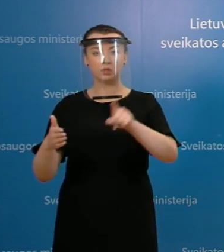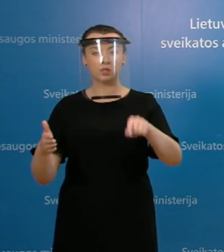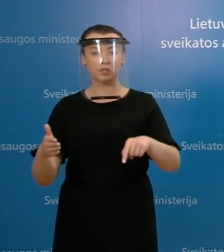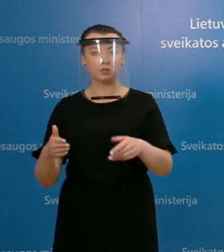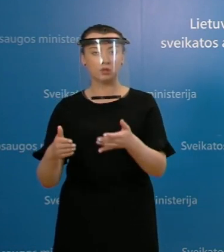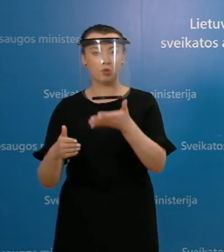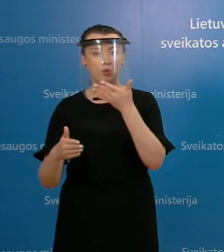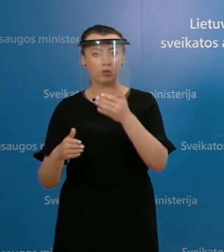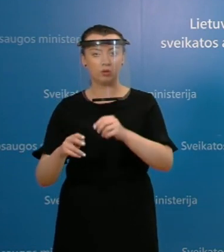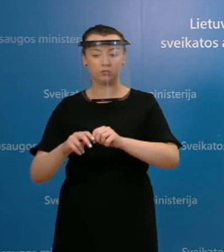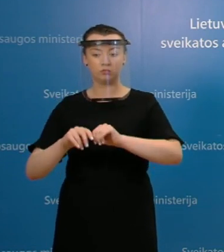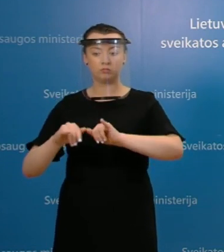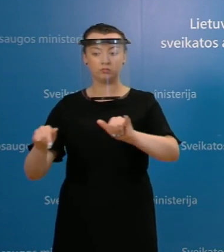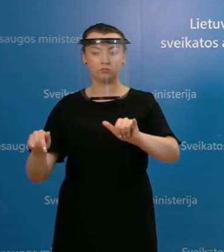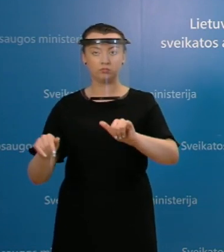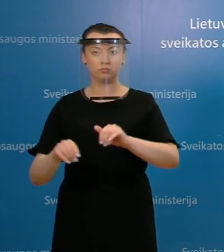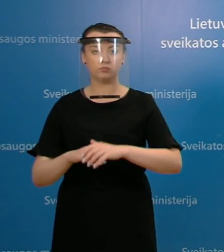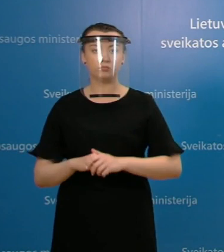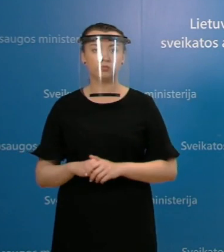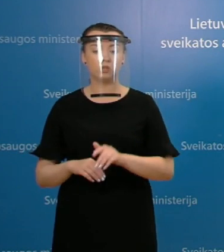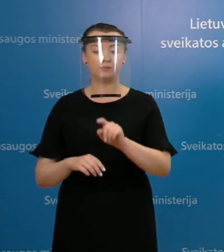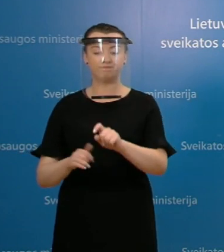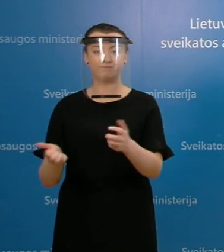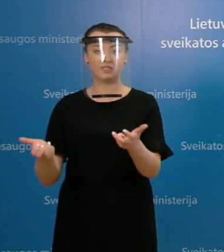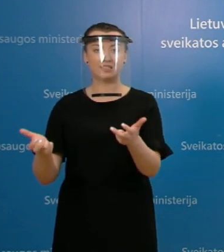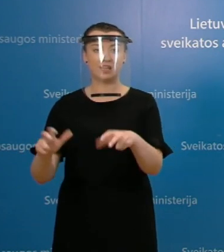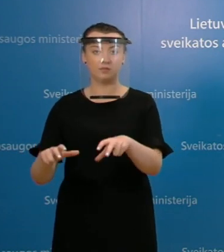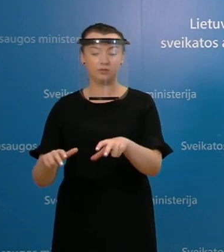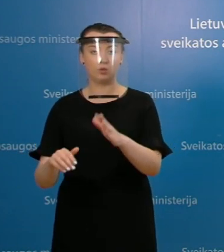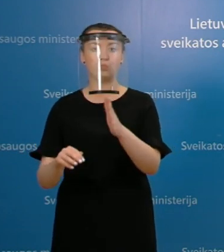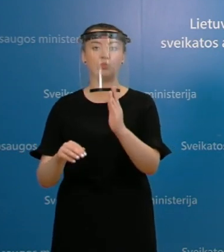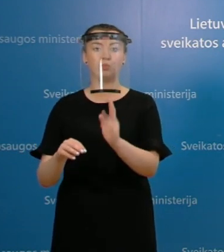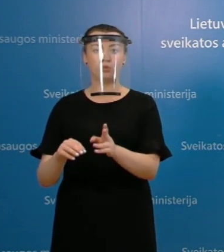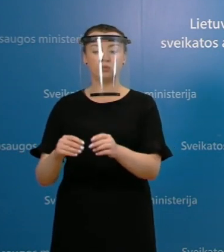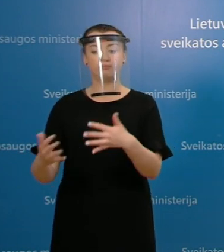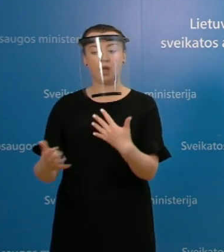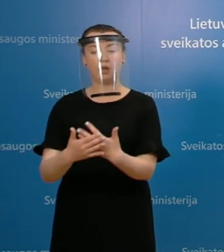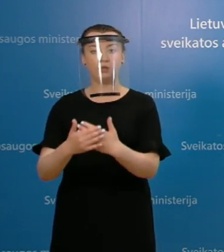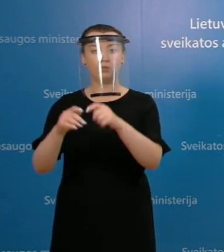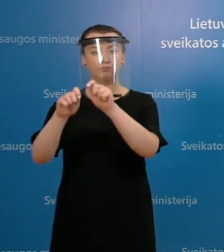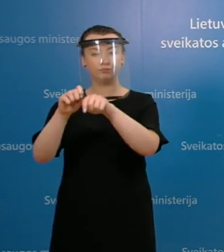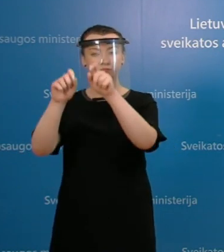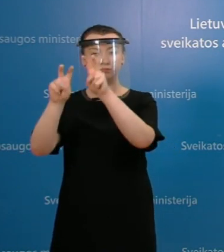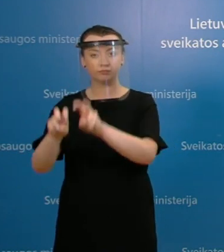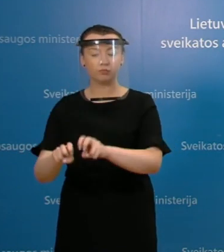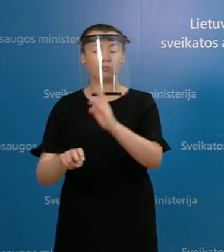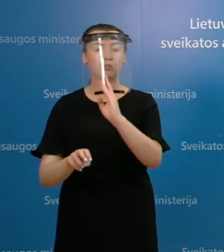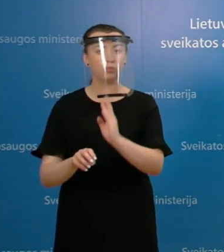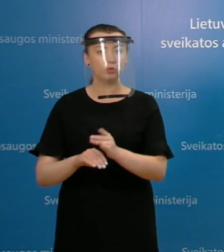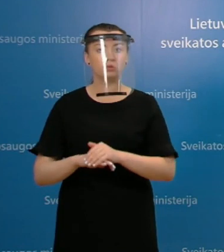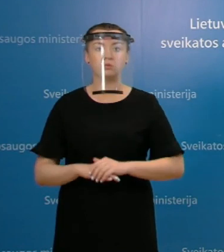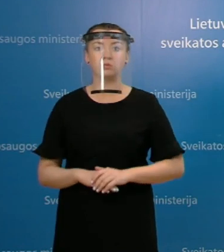viršis Lietuvos vidurki, tuose sąvaldybėse bus intensyviau testuojama,